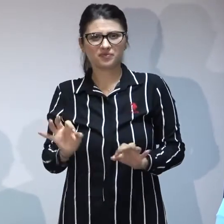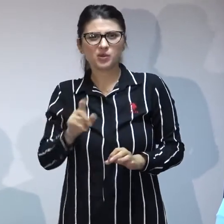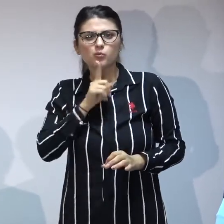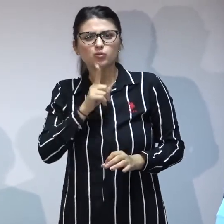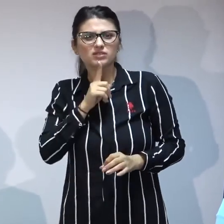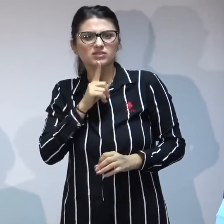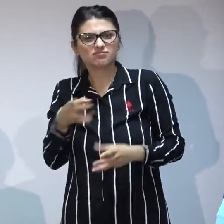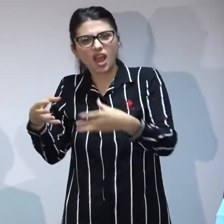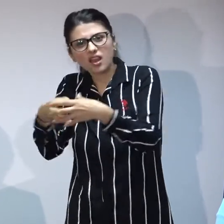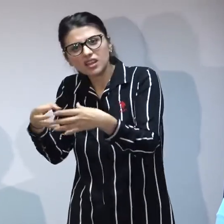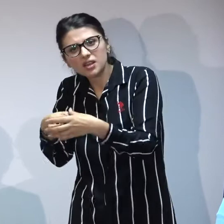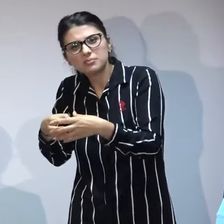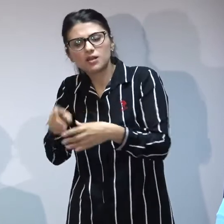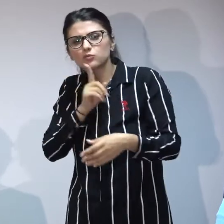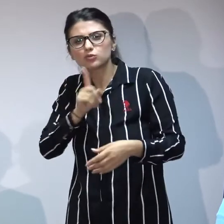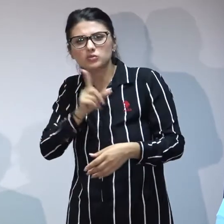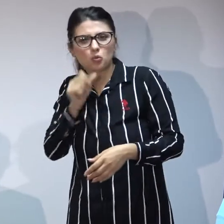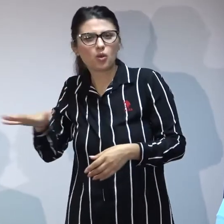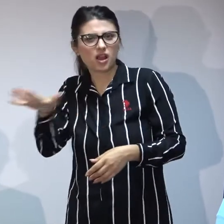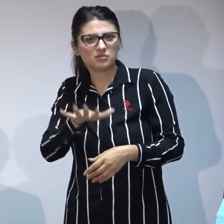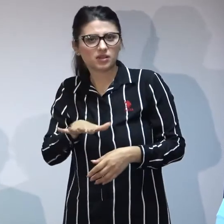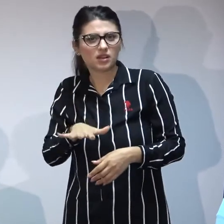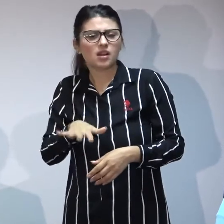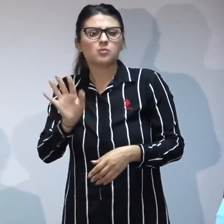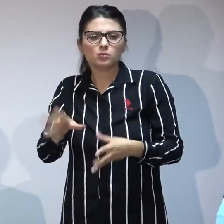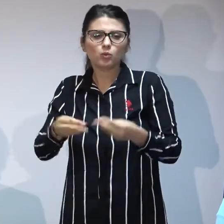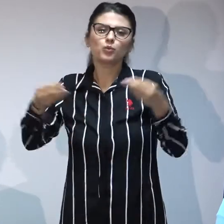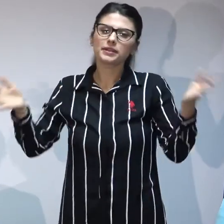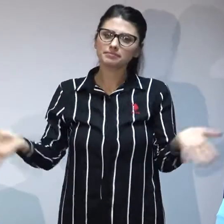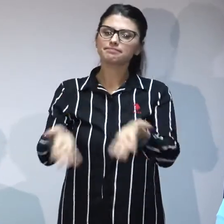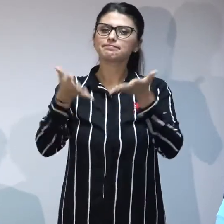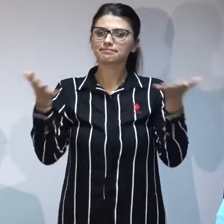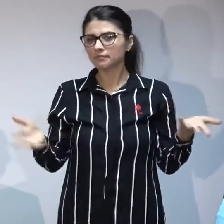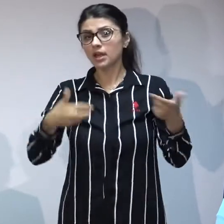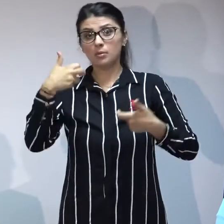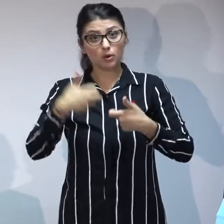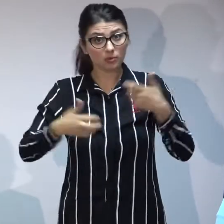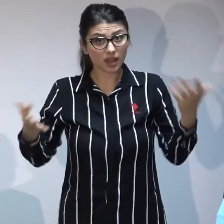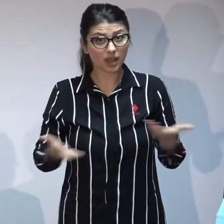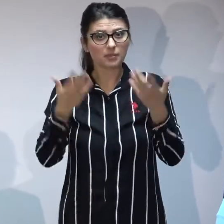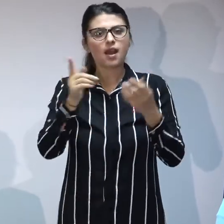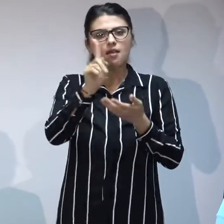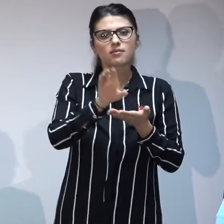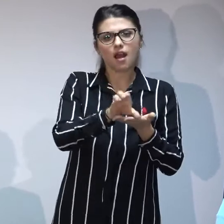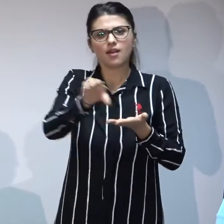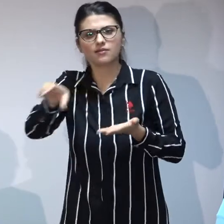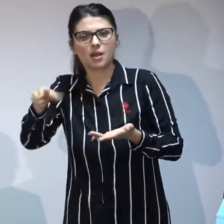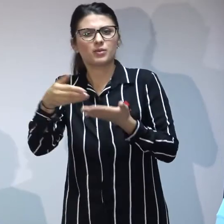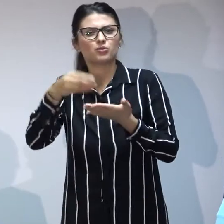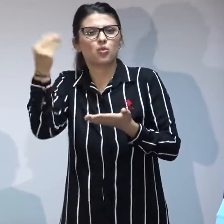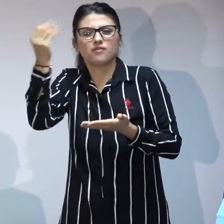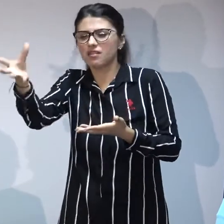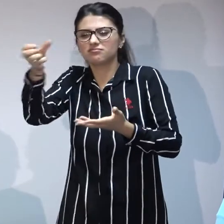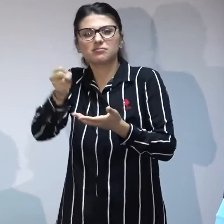care avem de a face cu o grămadă de alte probleme în afară de adopție am